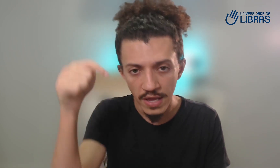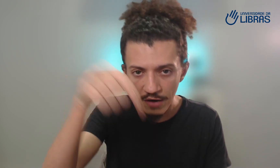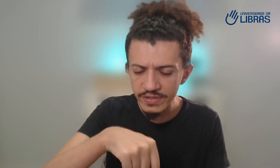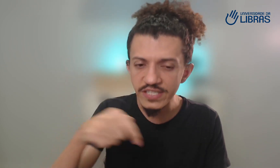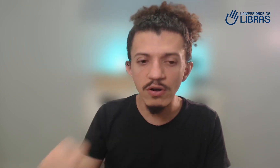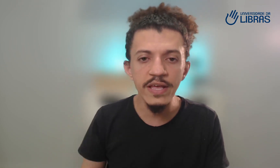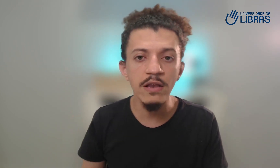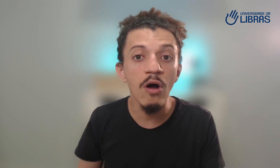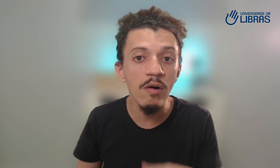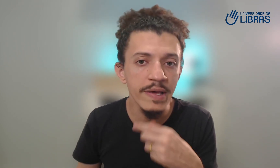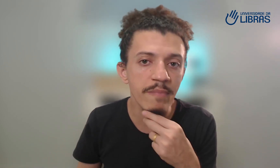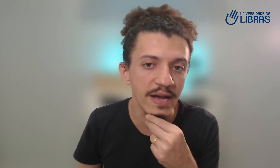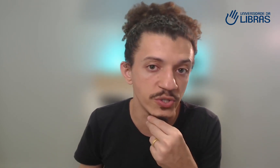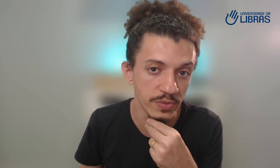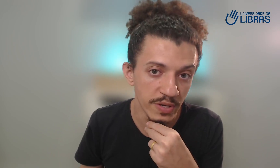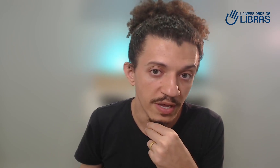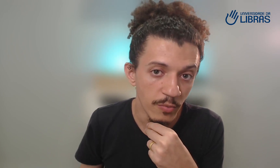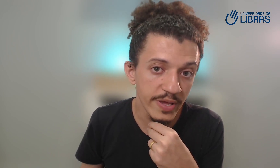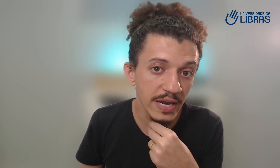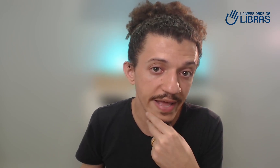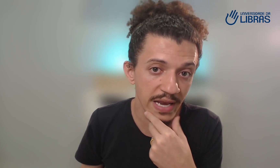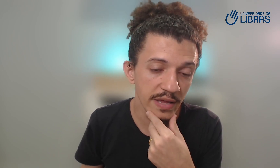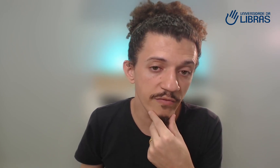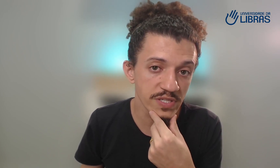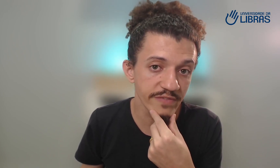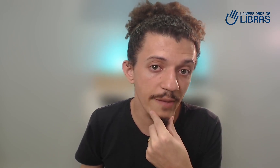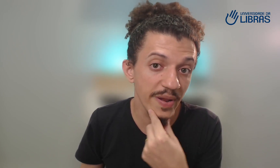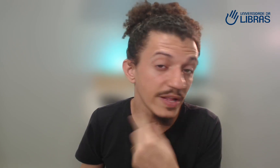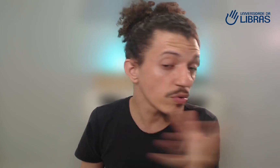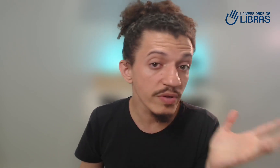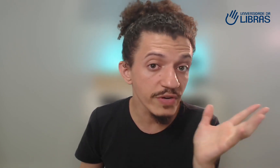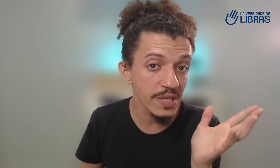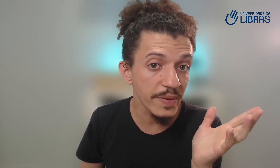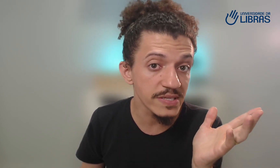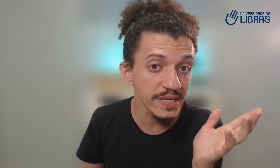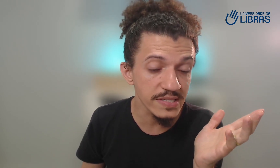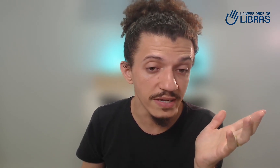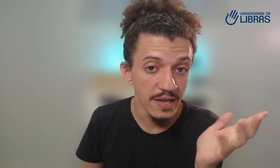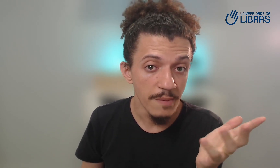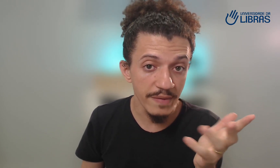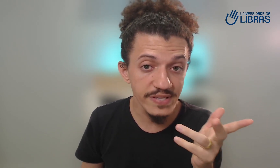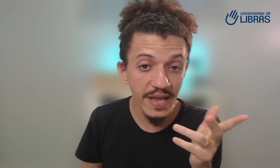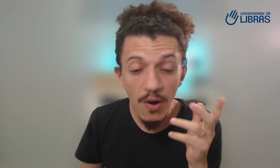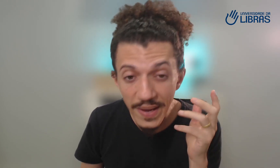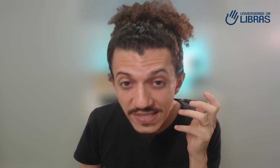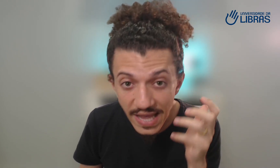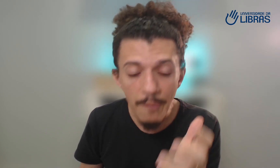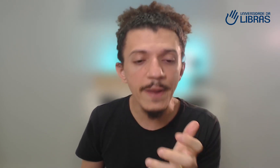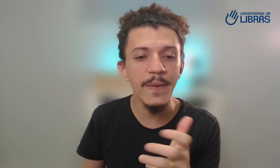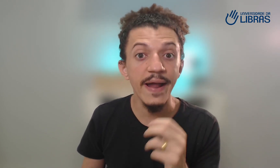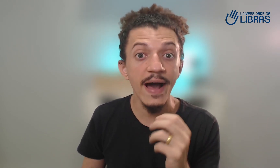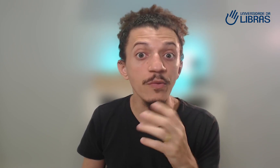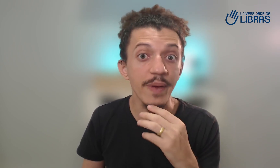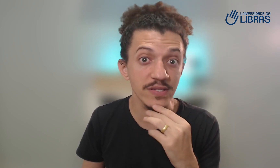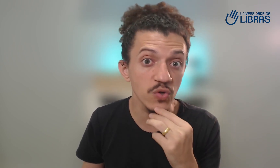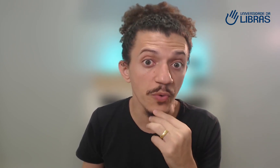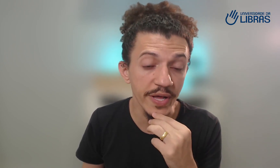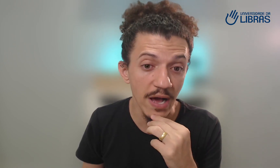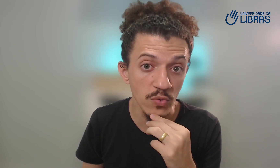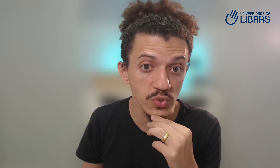Vou deixar o link logo aqui embaixo, porque nele você vai aprender tudo o que você precisa para você realmente estar preparado para se comunicar com